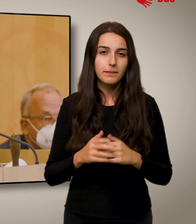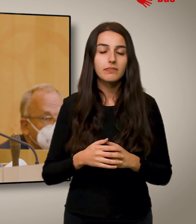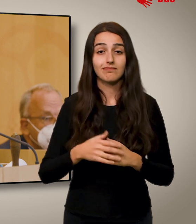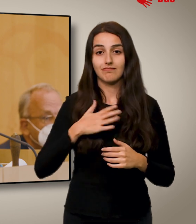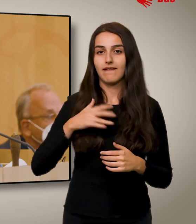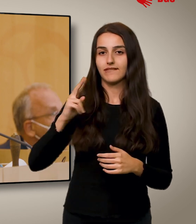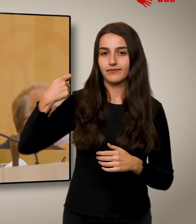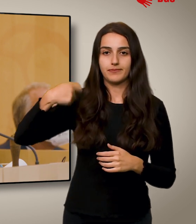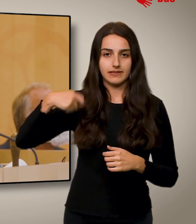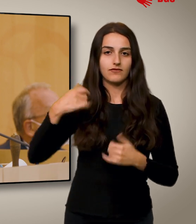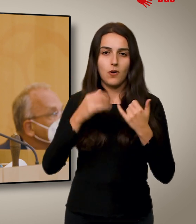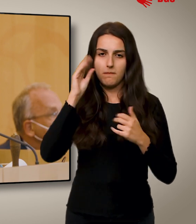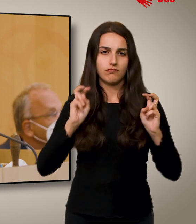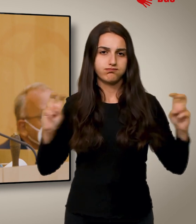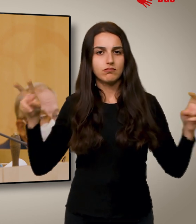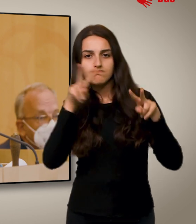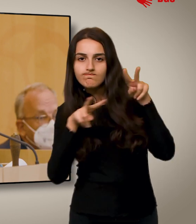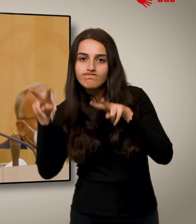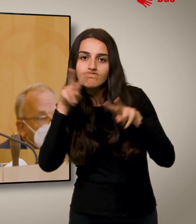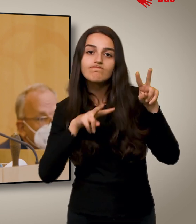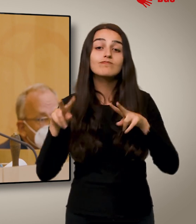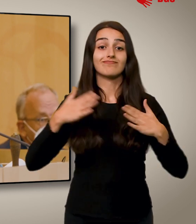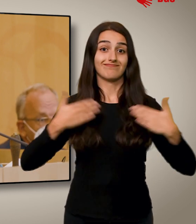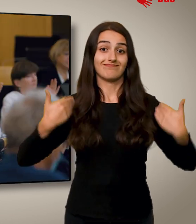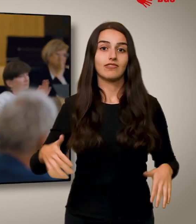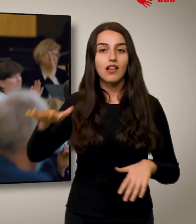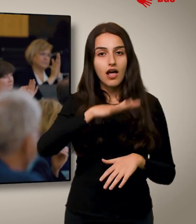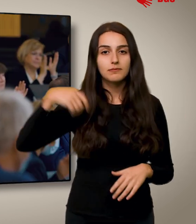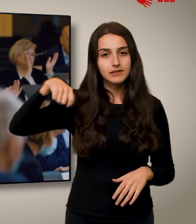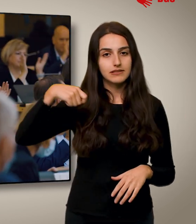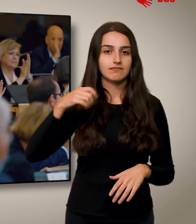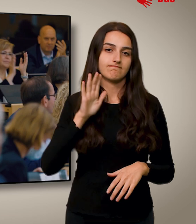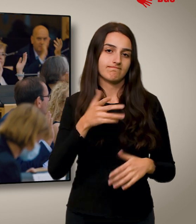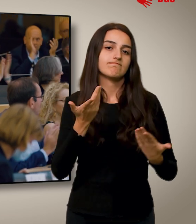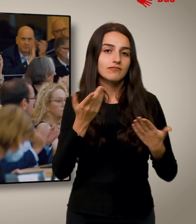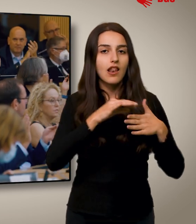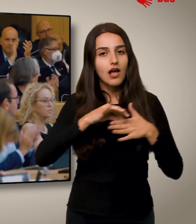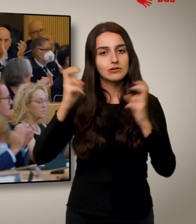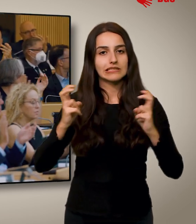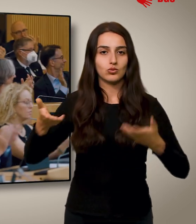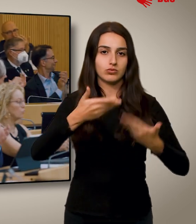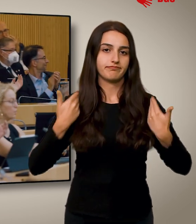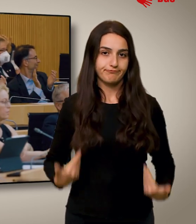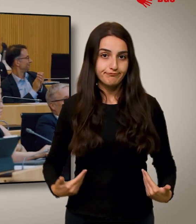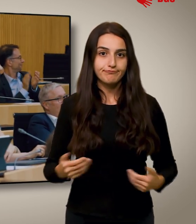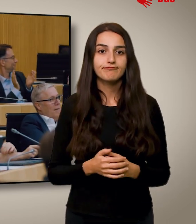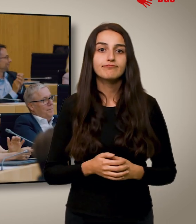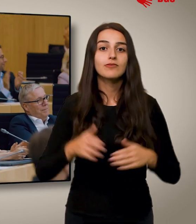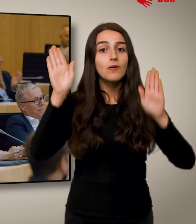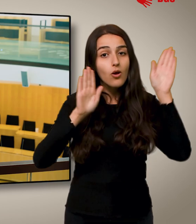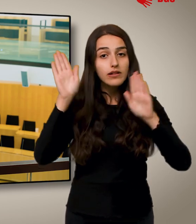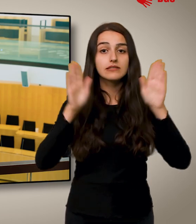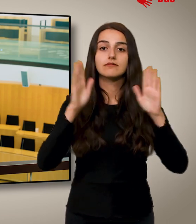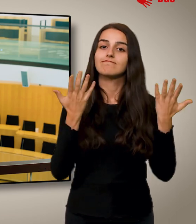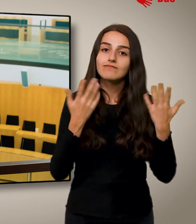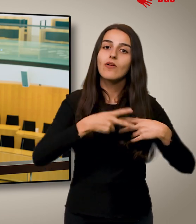darauf achten die Vizepräsidentinnen und Präsidenten und ich als Landtagspräsidentin bei der Leitung der Sitzungen. Demokratie